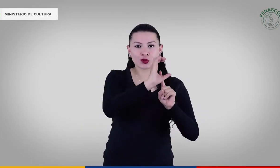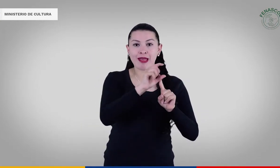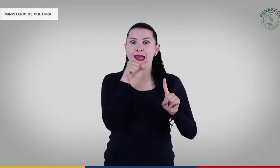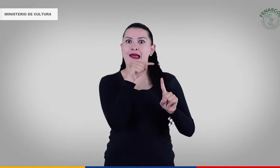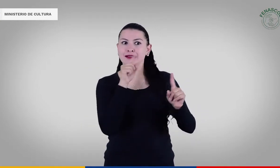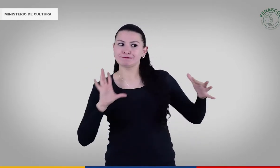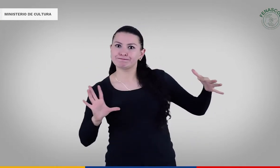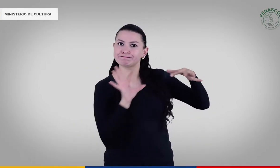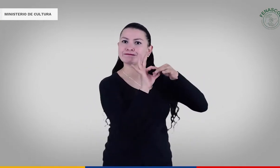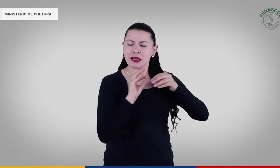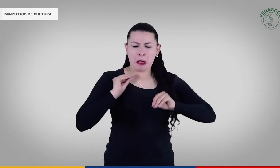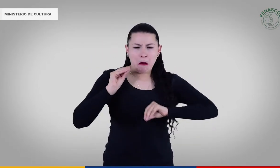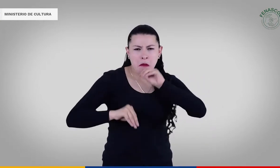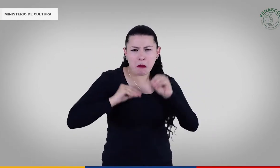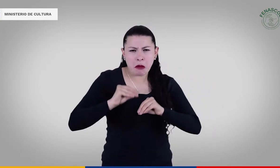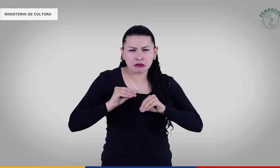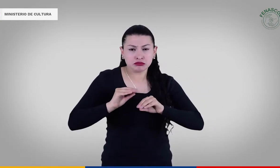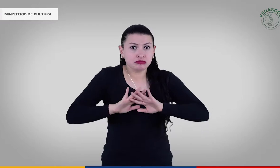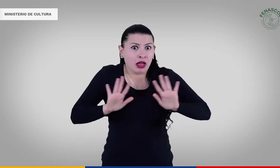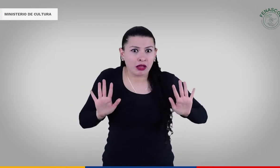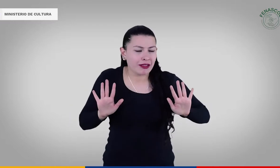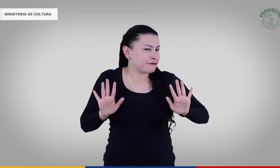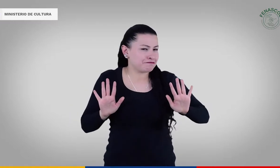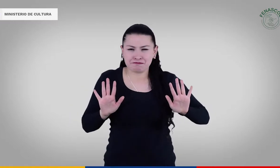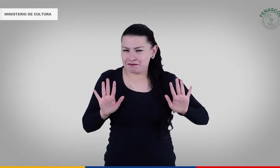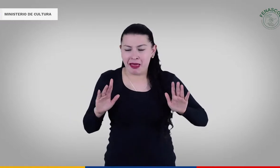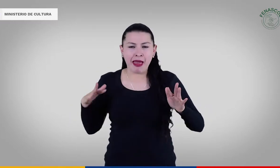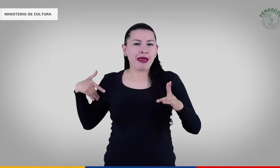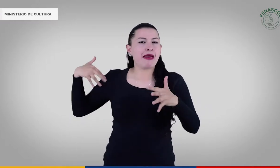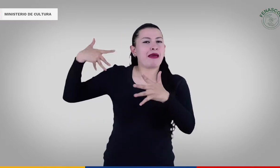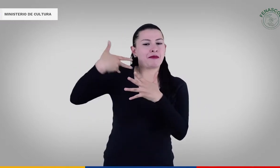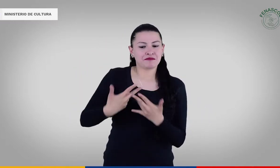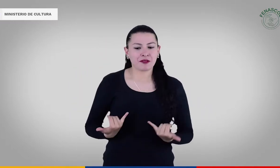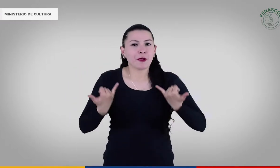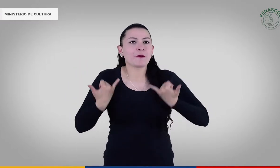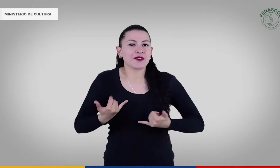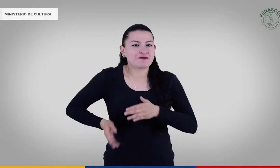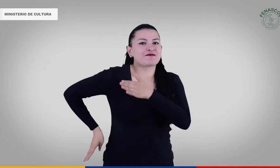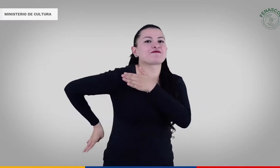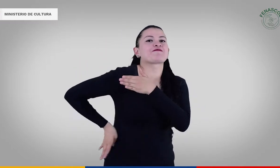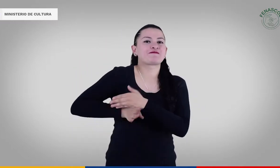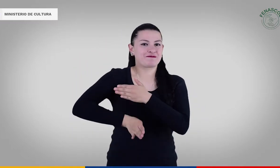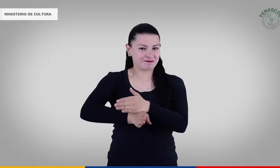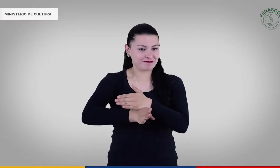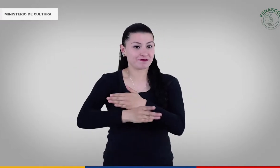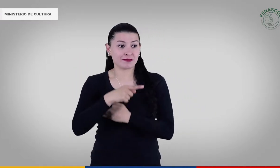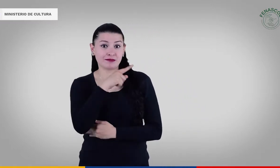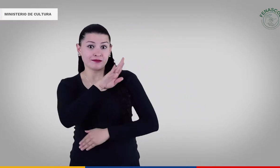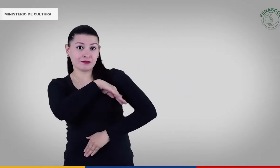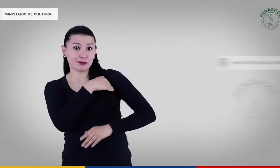viene realizando un proyecto en alianza con el Ministerio de Cultura. Este proyecto aún está vigente